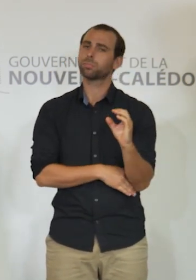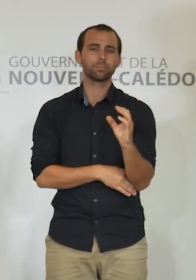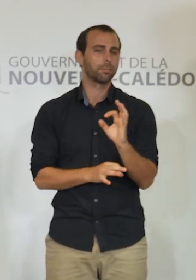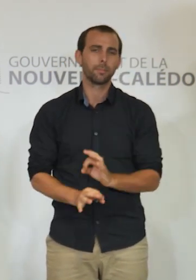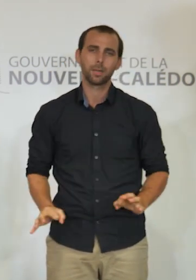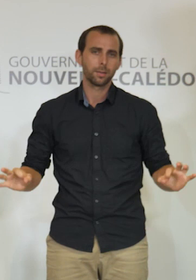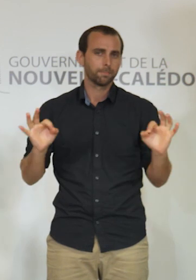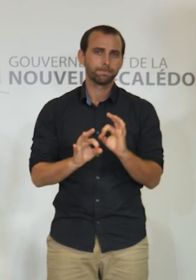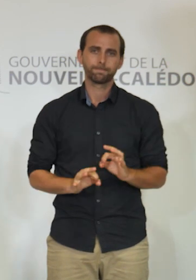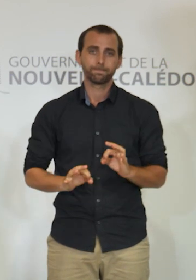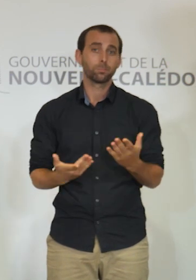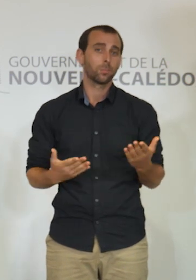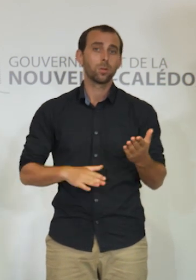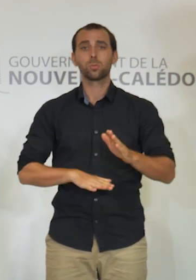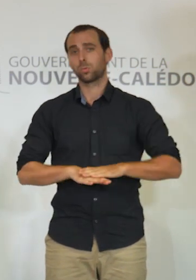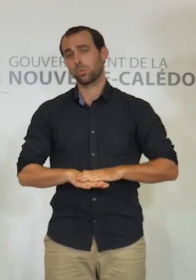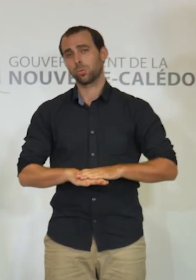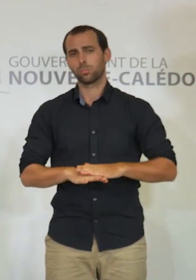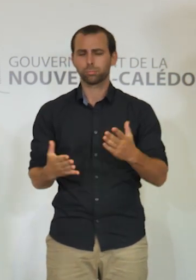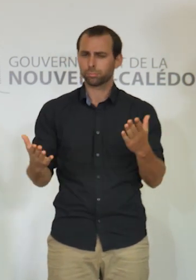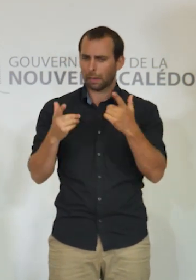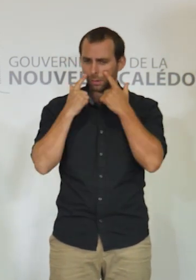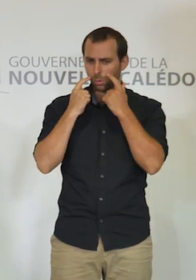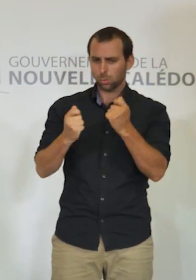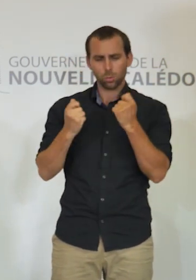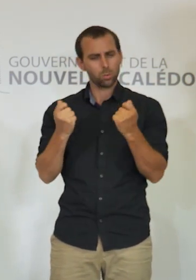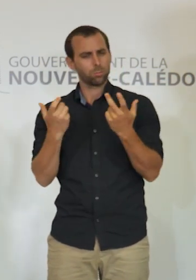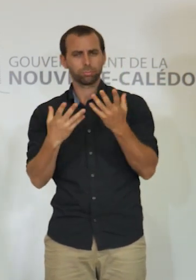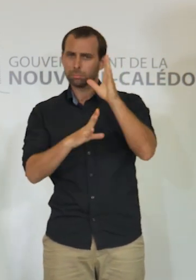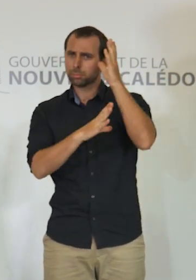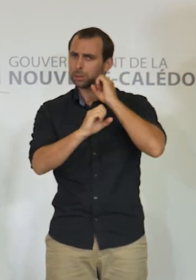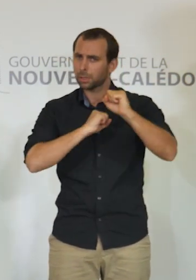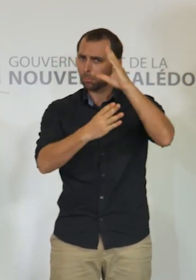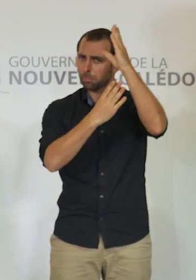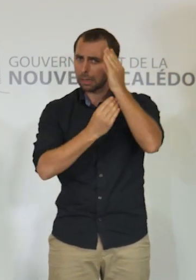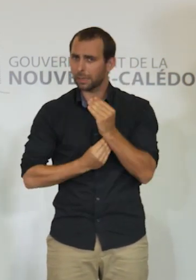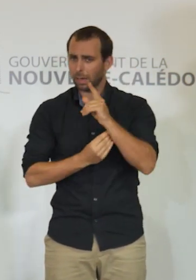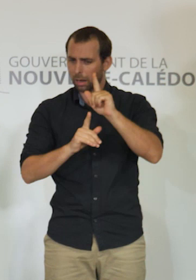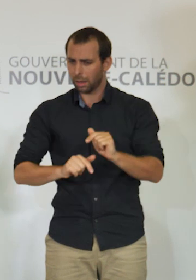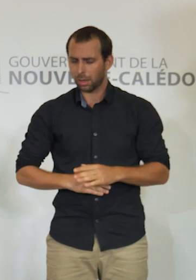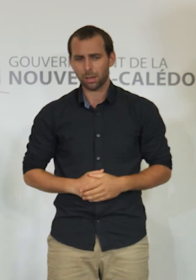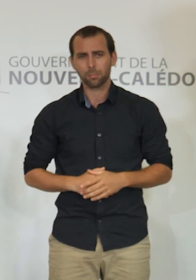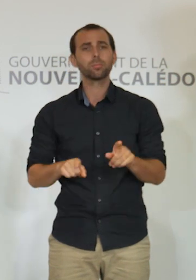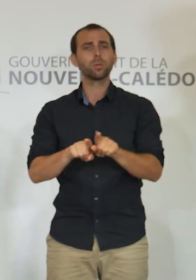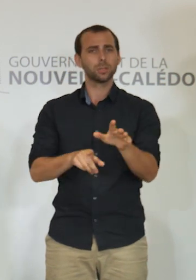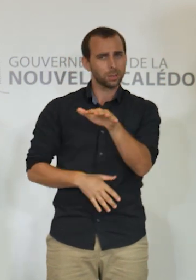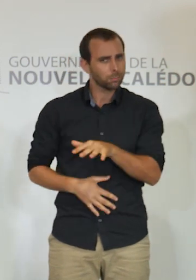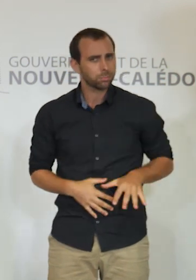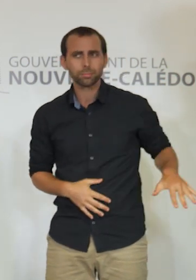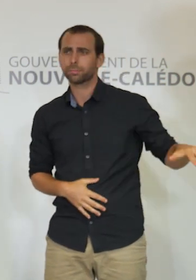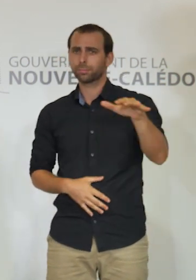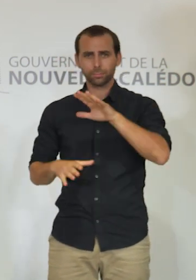mais la prudence, le respect des gestes barrières, la responsabilité collective et la